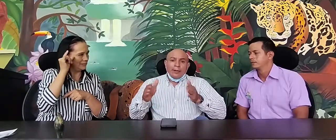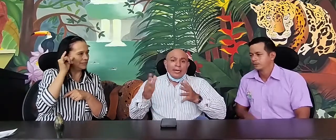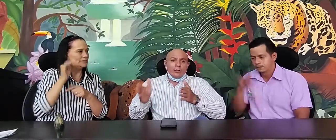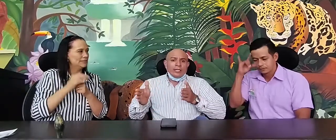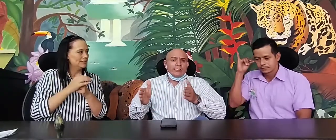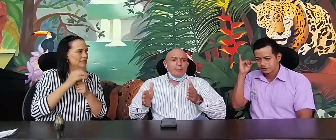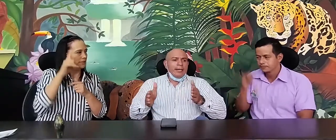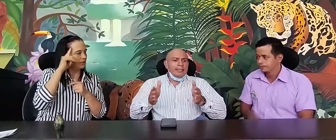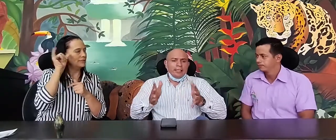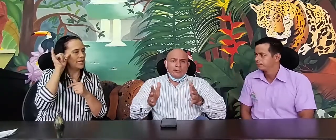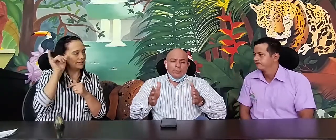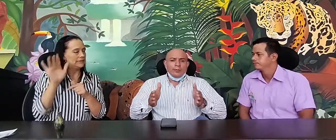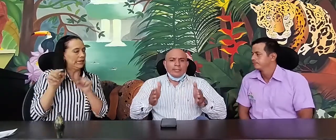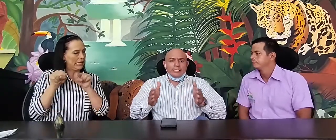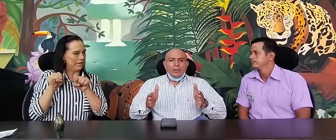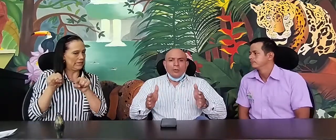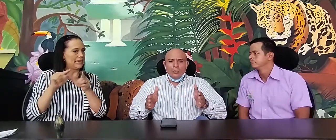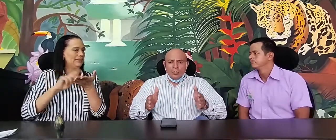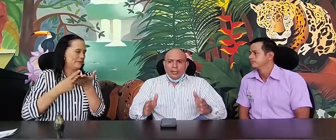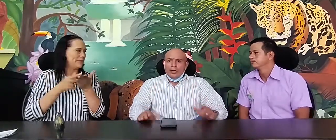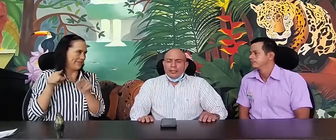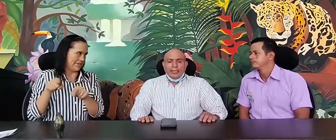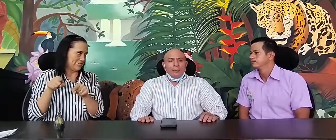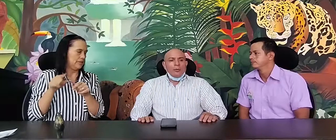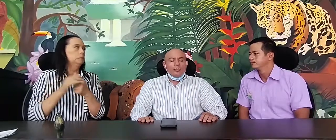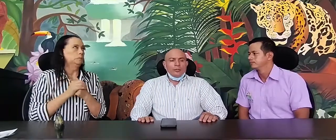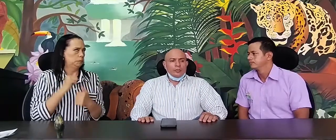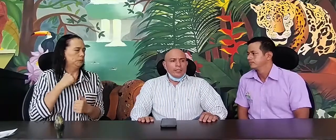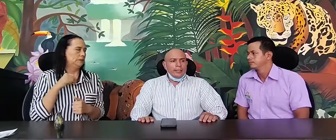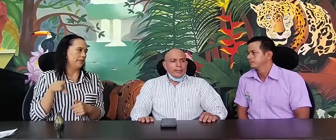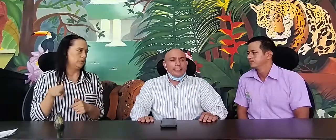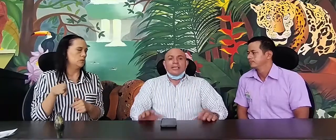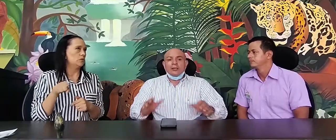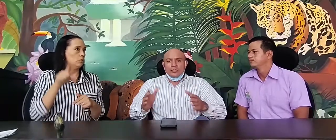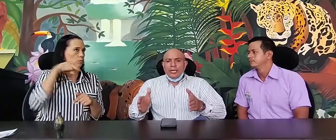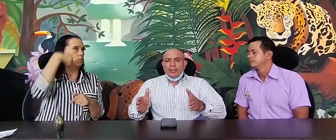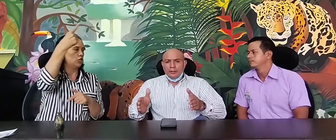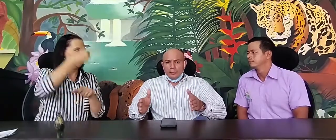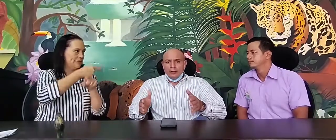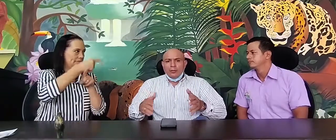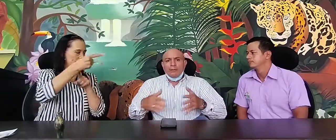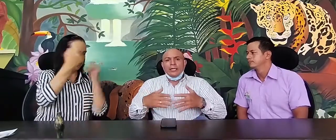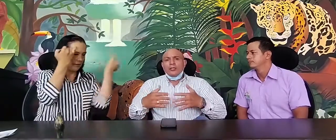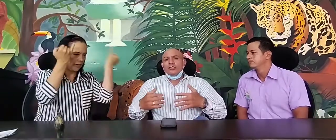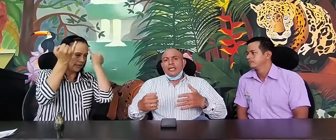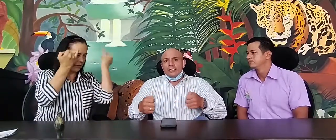para la otra semana tenemos pensado, digamos, desarrollar un pequeño taller